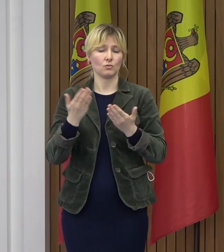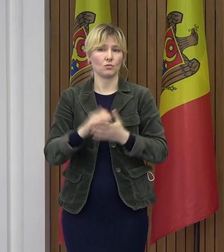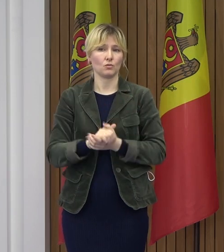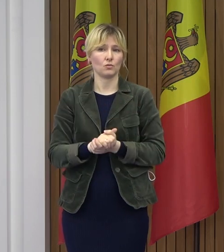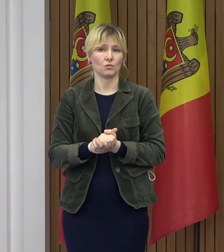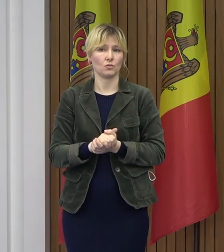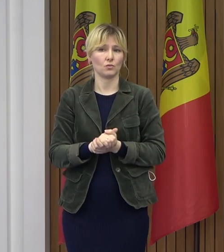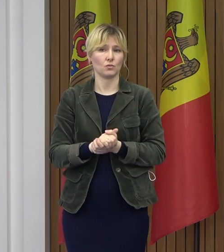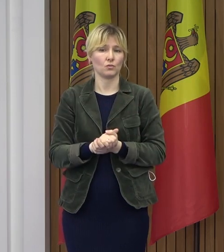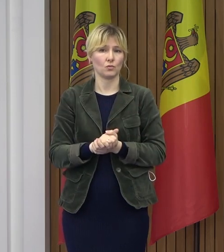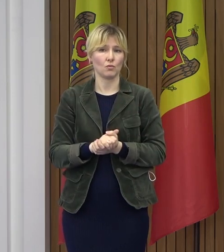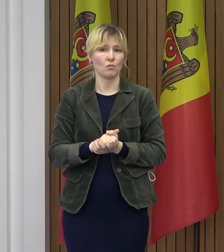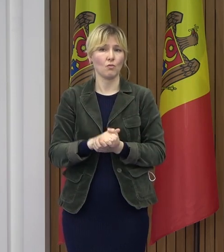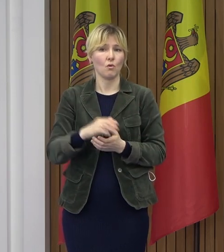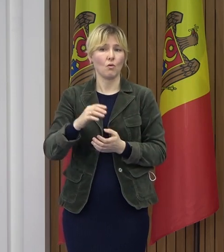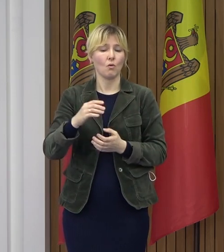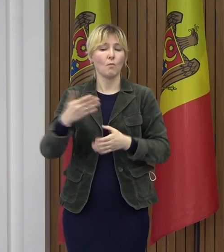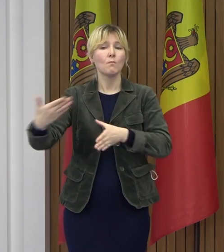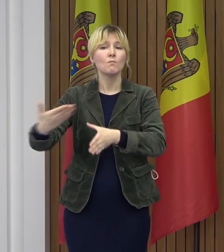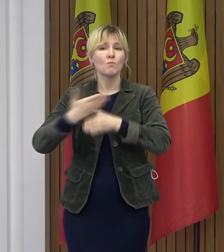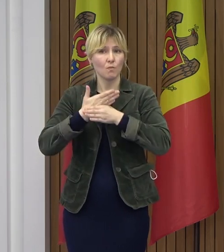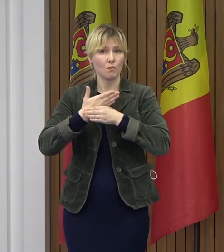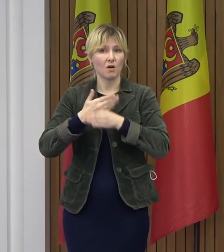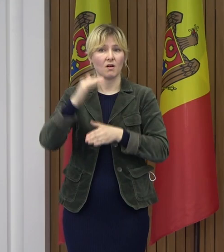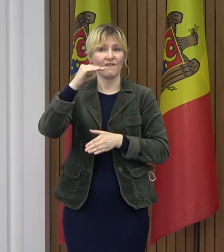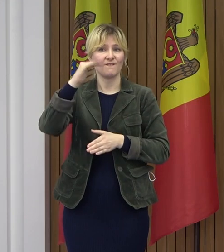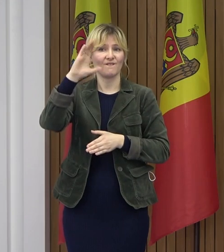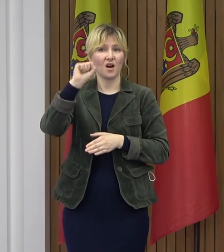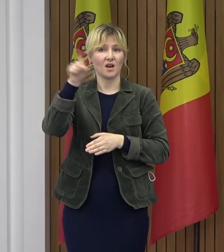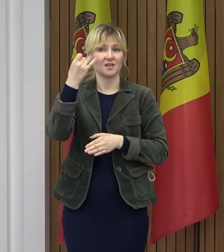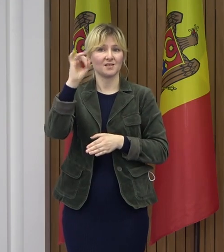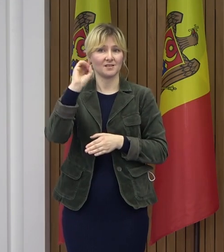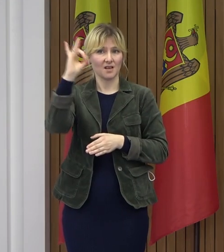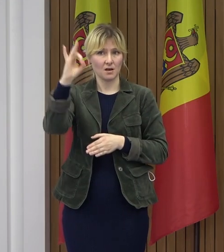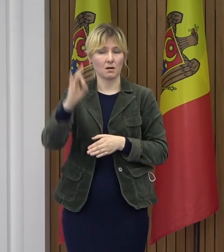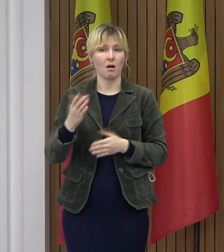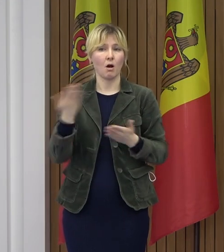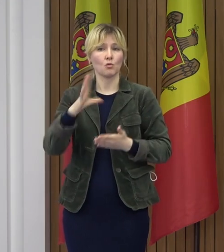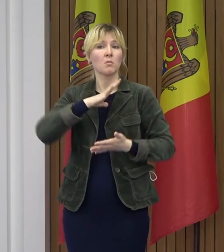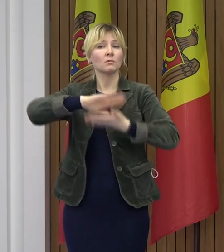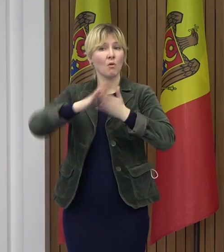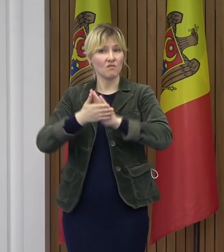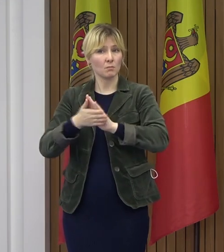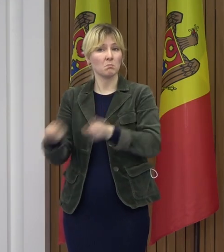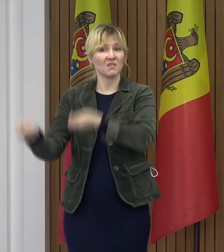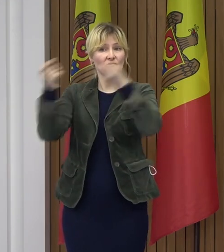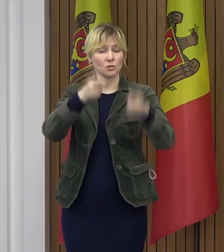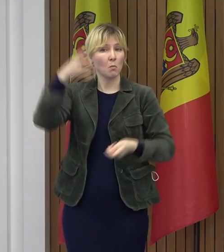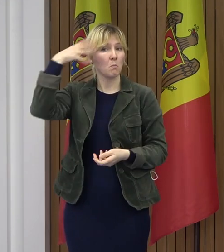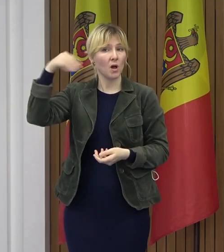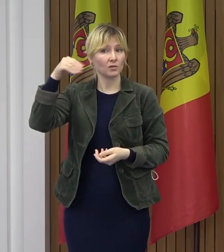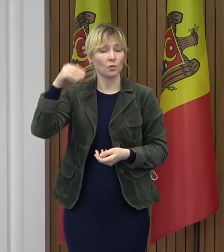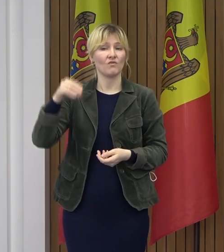care, înainte de termin, pentru că partida de la Pfizer, care era inițial prevăzută să ajungă în Republica Moldova pe